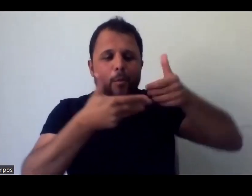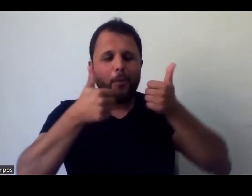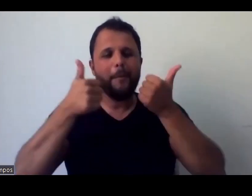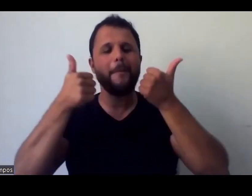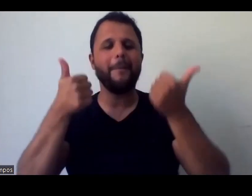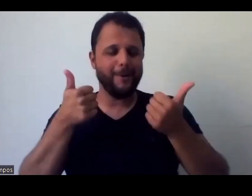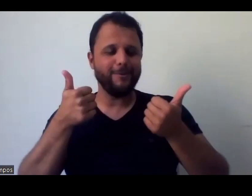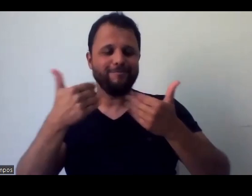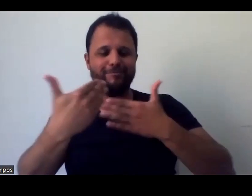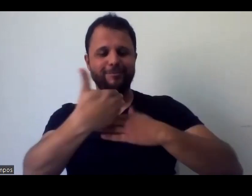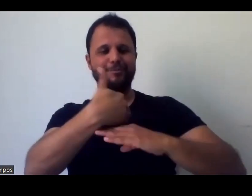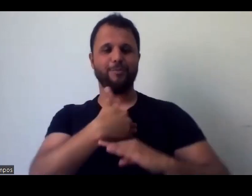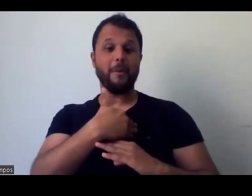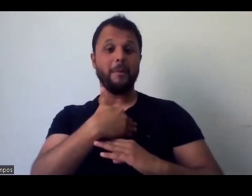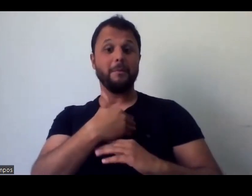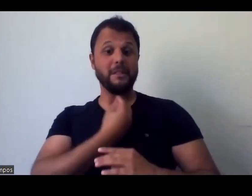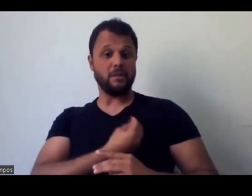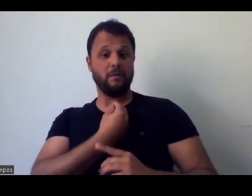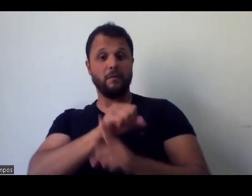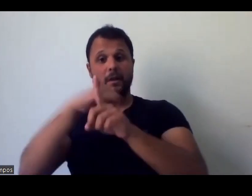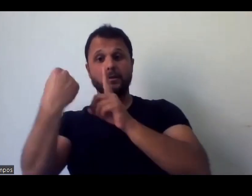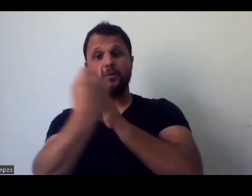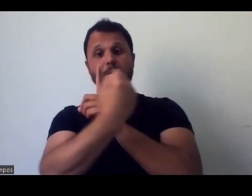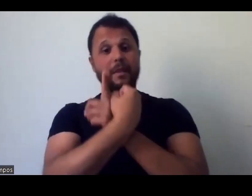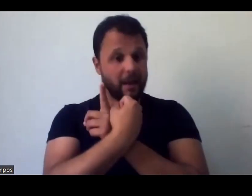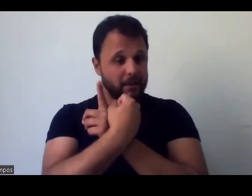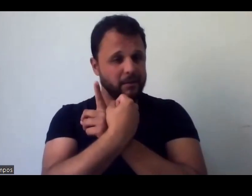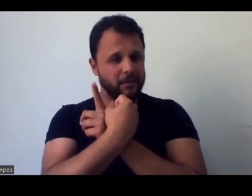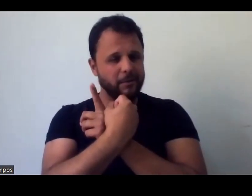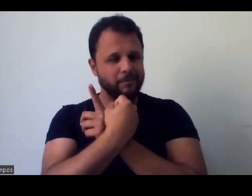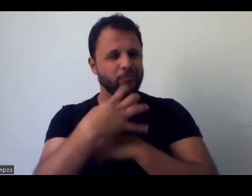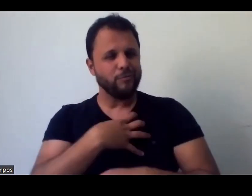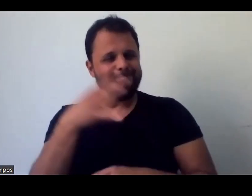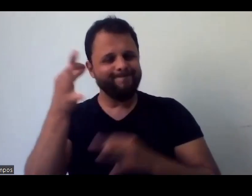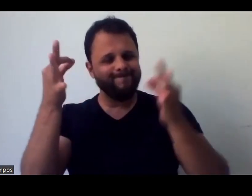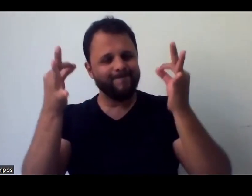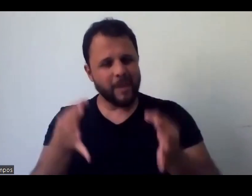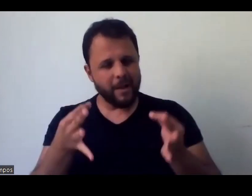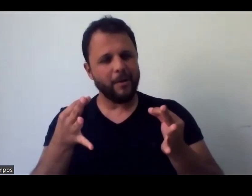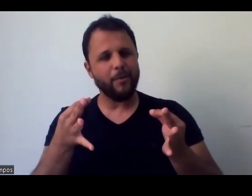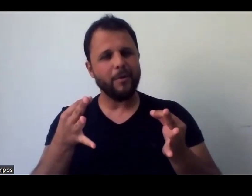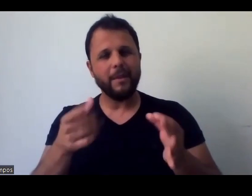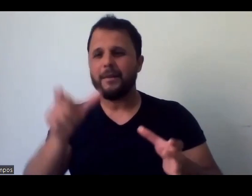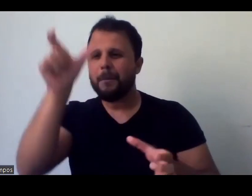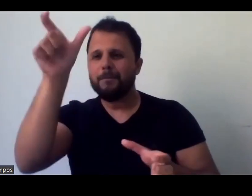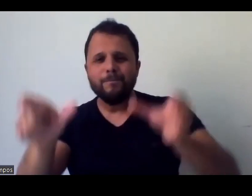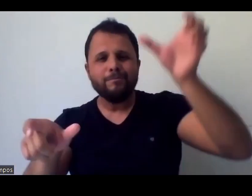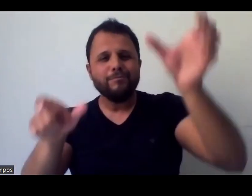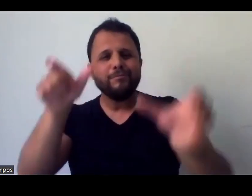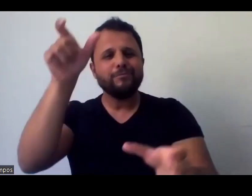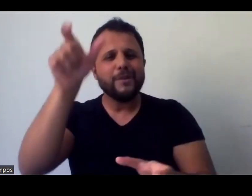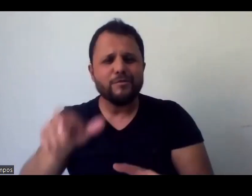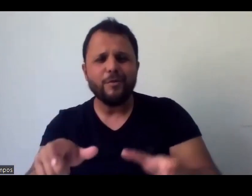gente conseguir viver em sociedade de uma forma digna, não é? E trazer as pessoas com potências